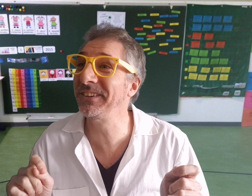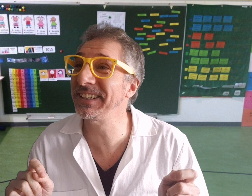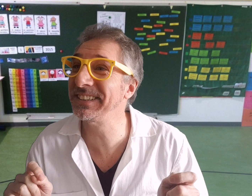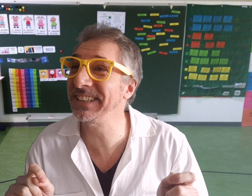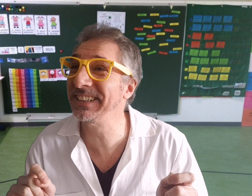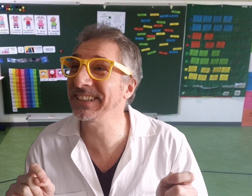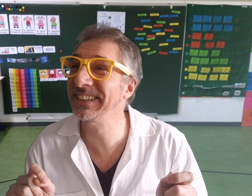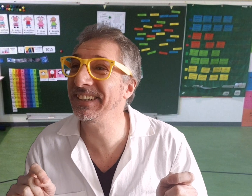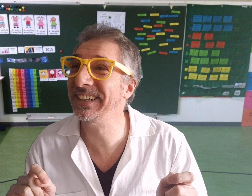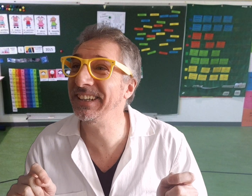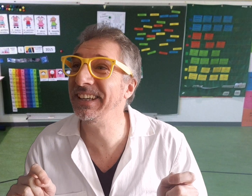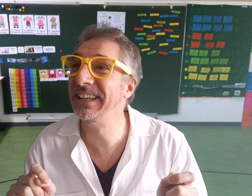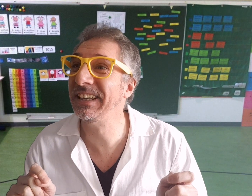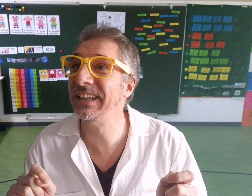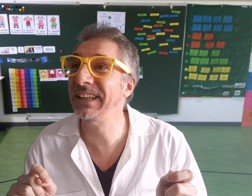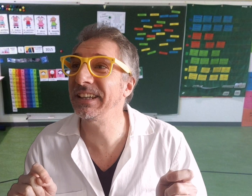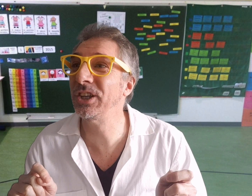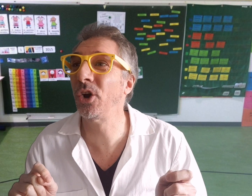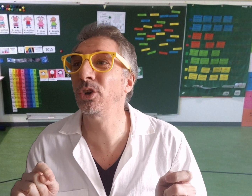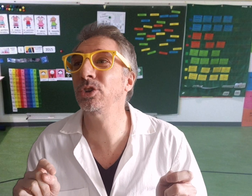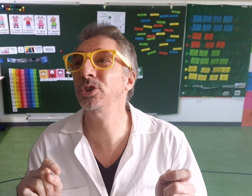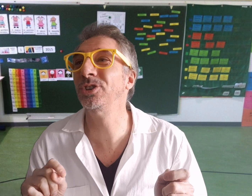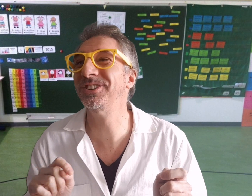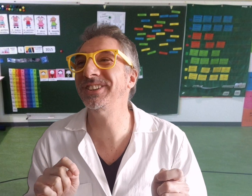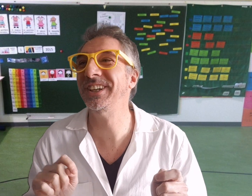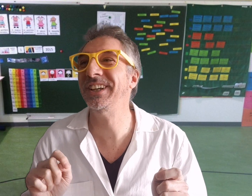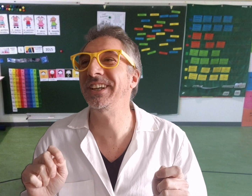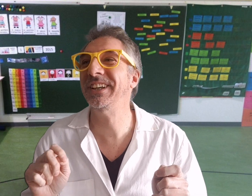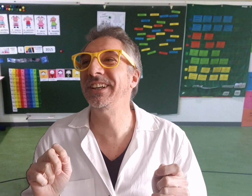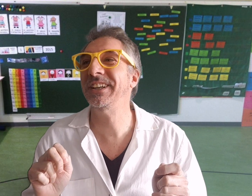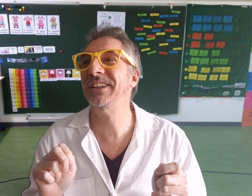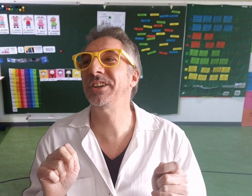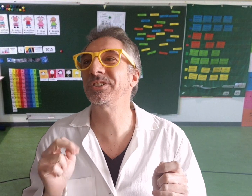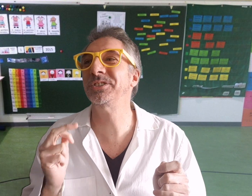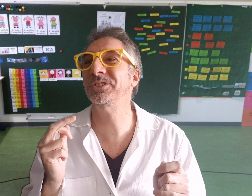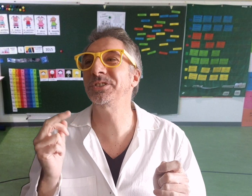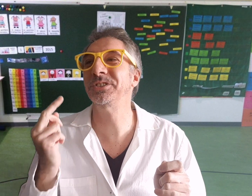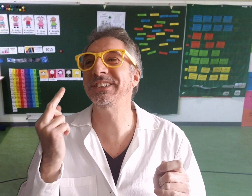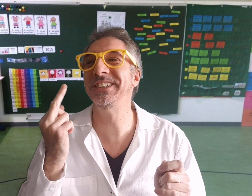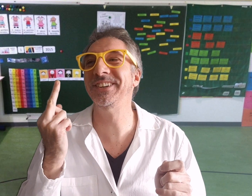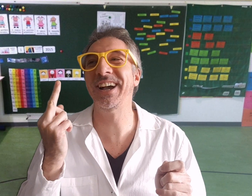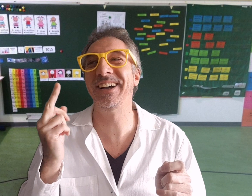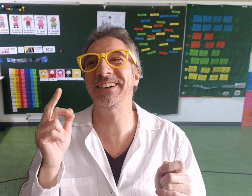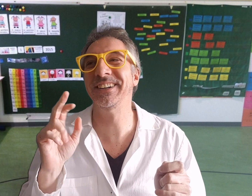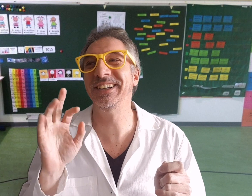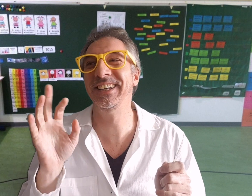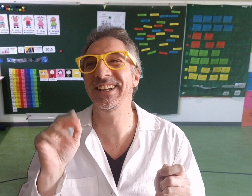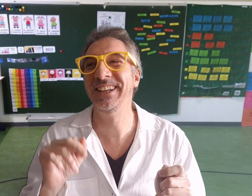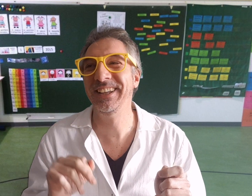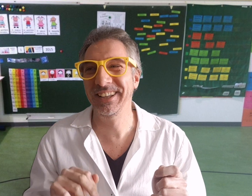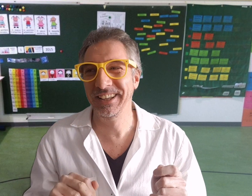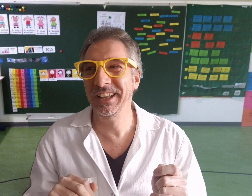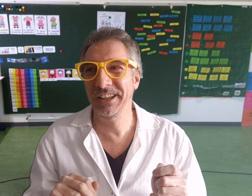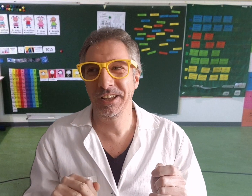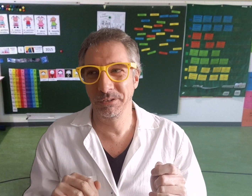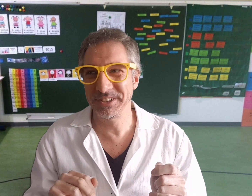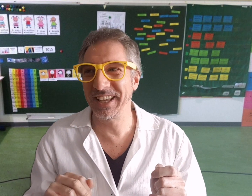des signes ? Non, non ce signe là, on sait,